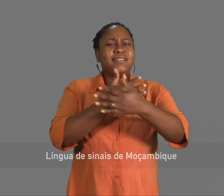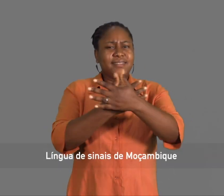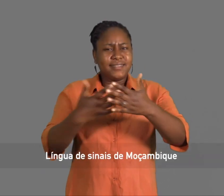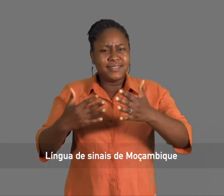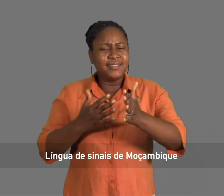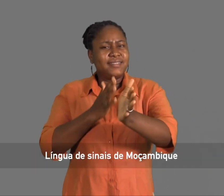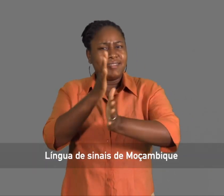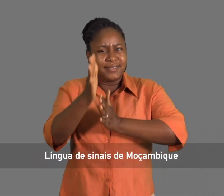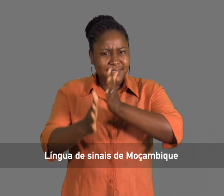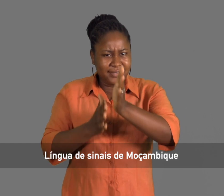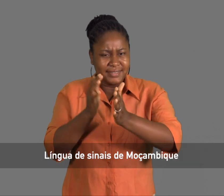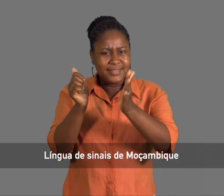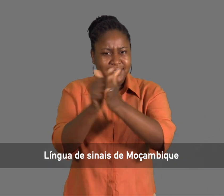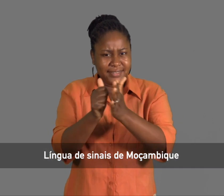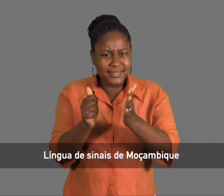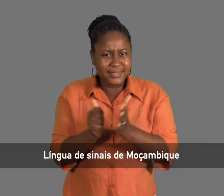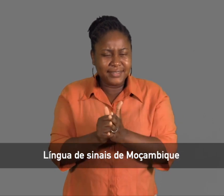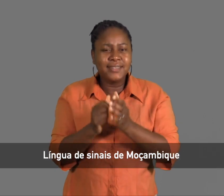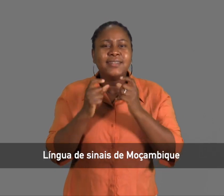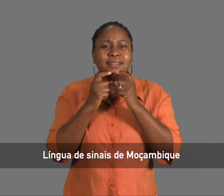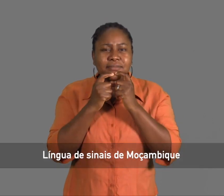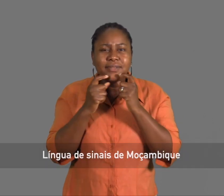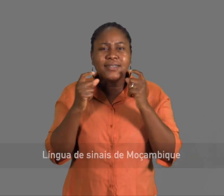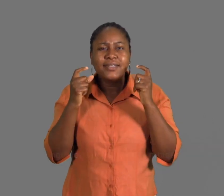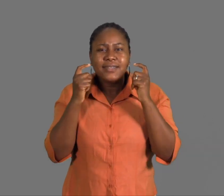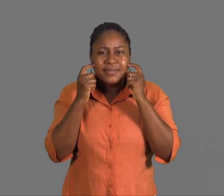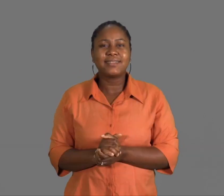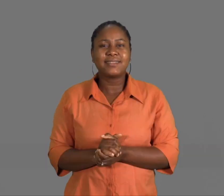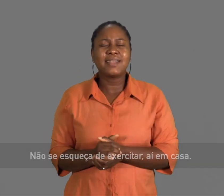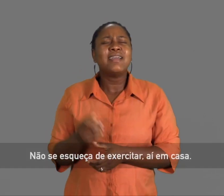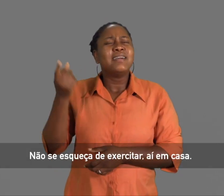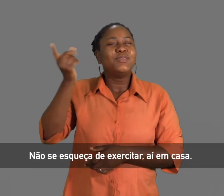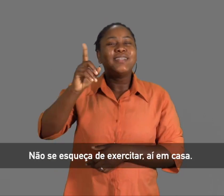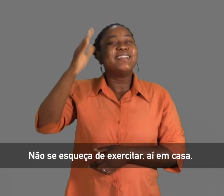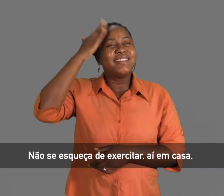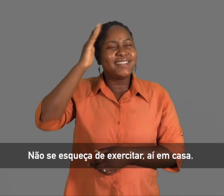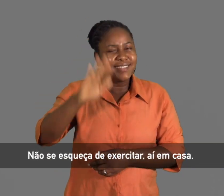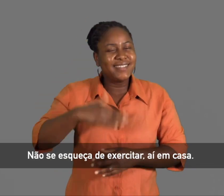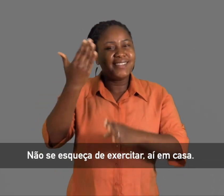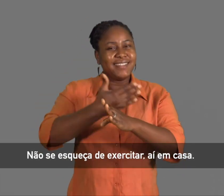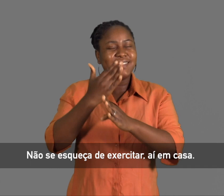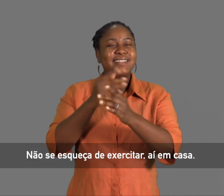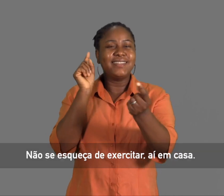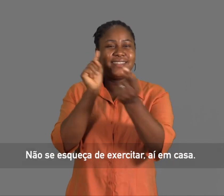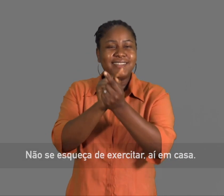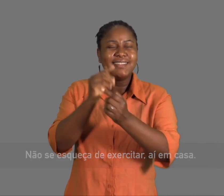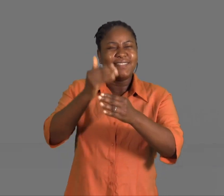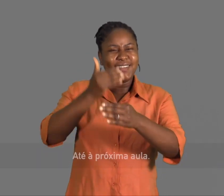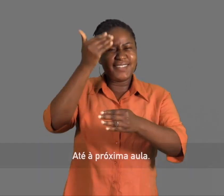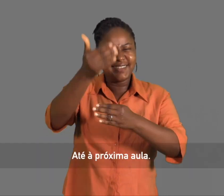Língua de sinais de Moçambique Não se esqueça de exercitar aí em casa. Até